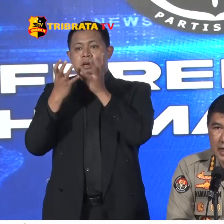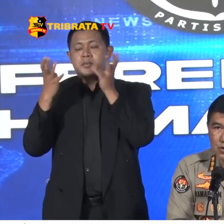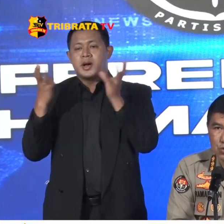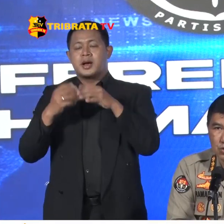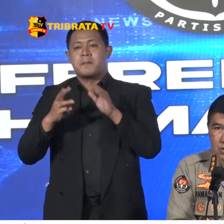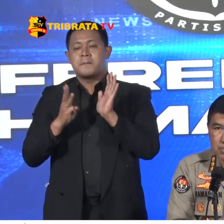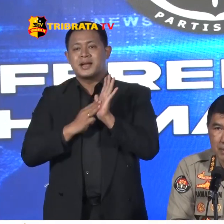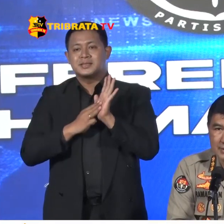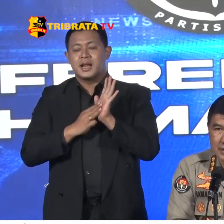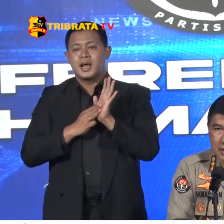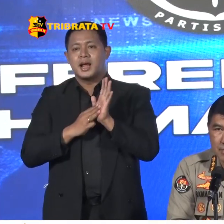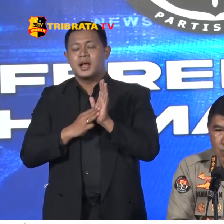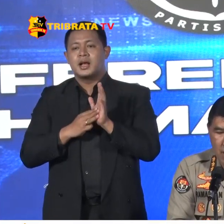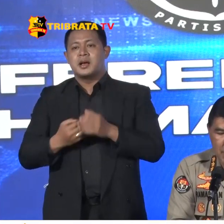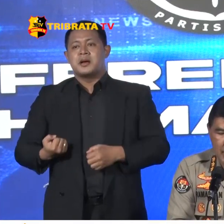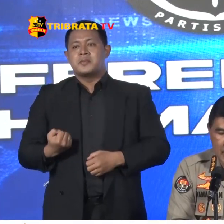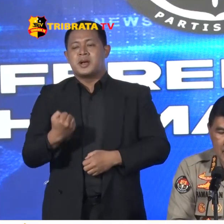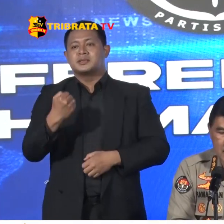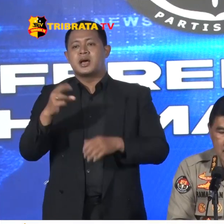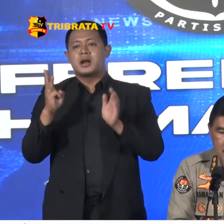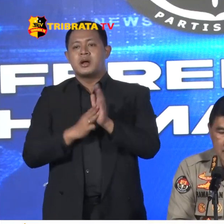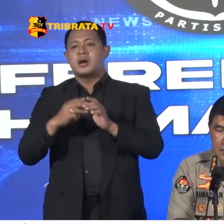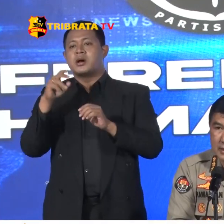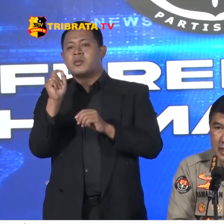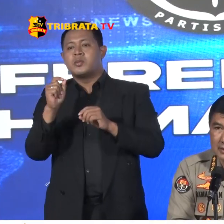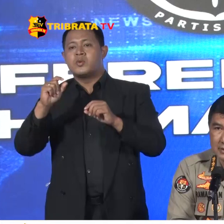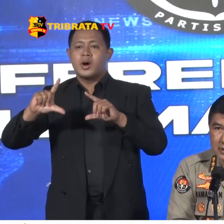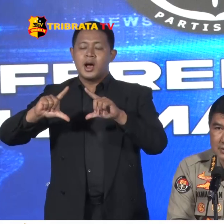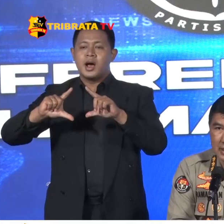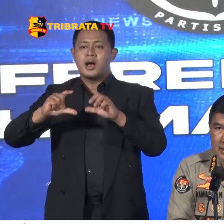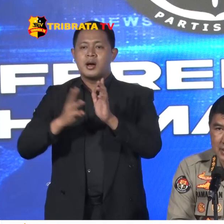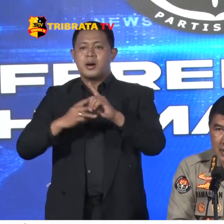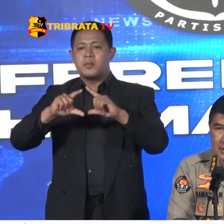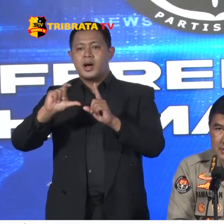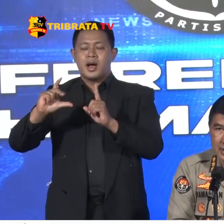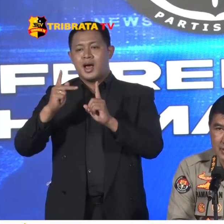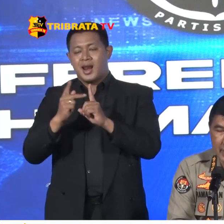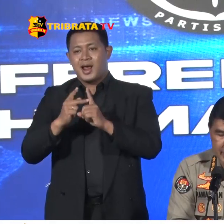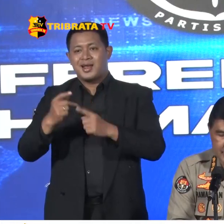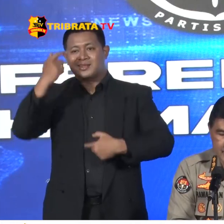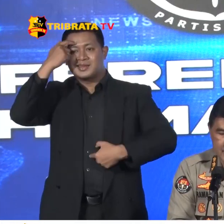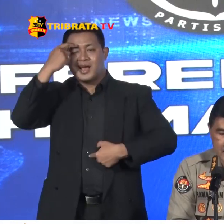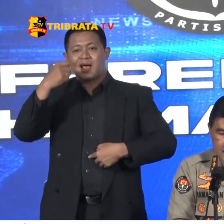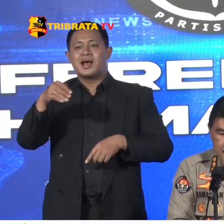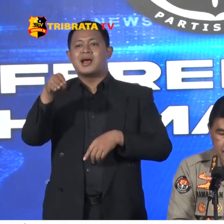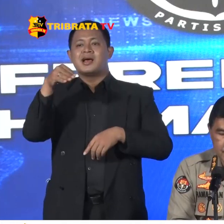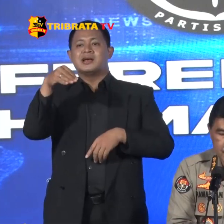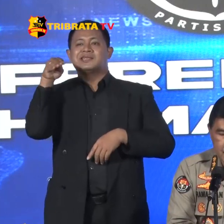kasus Pasar Muamalah Dengan tersangka ZS